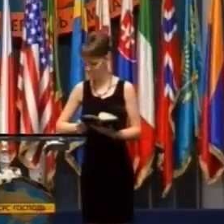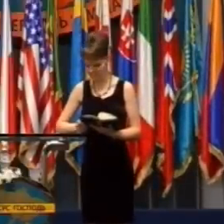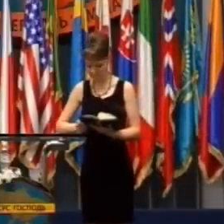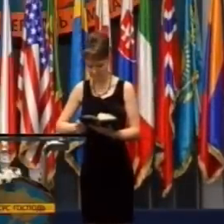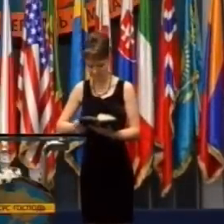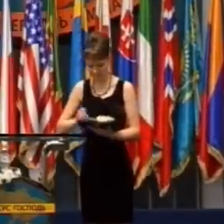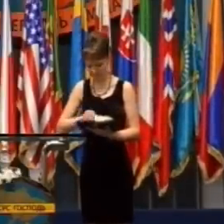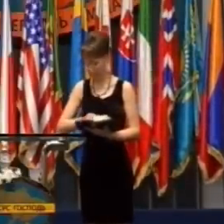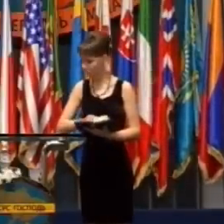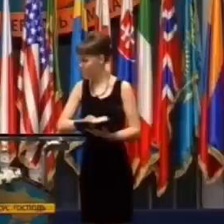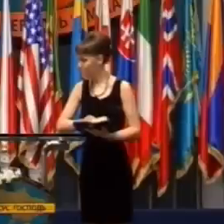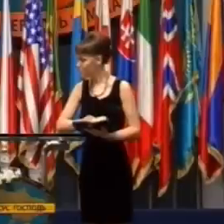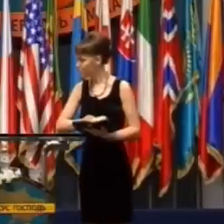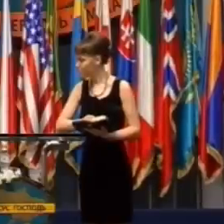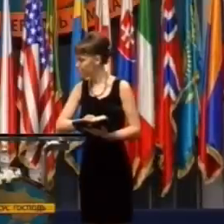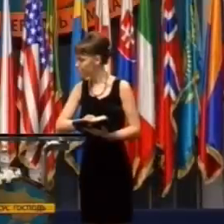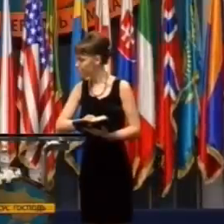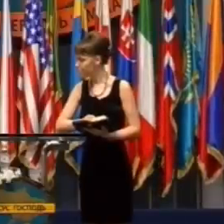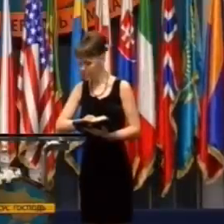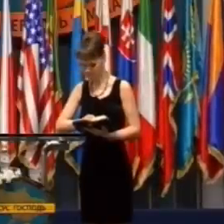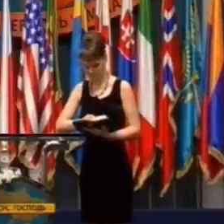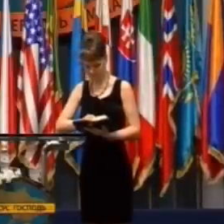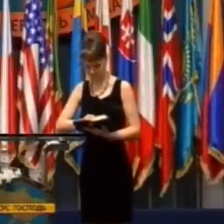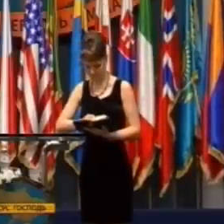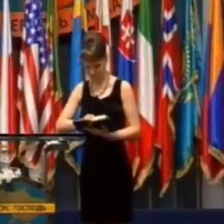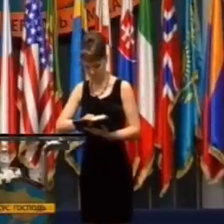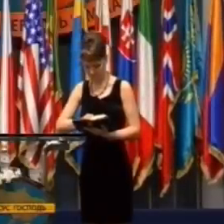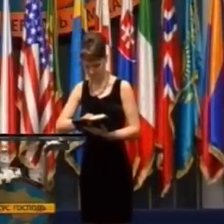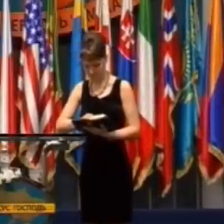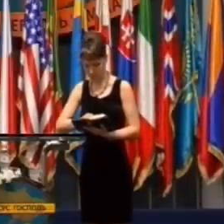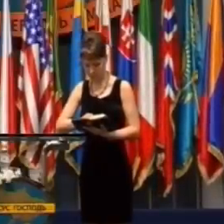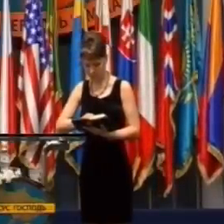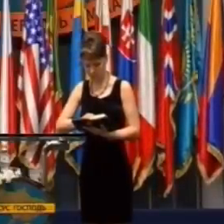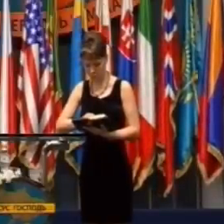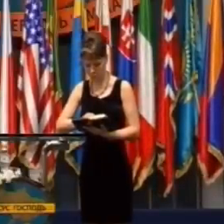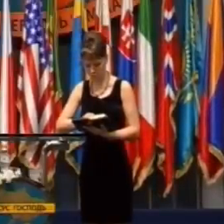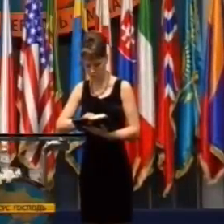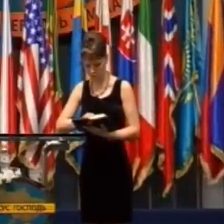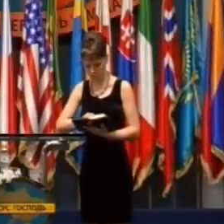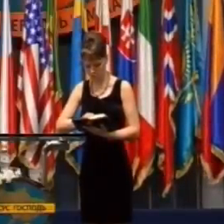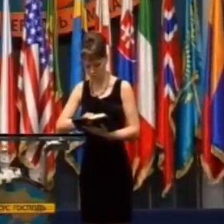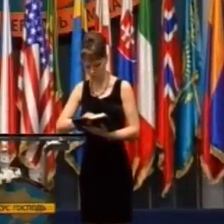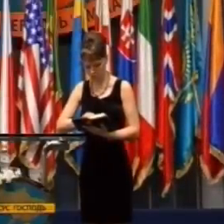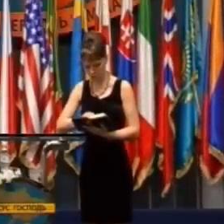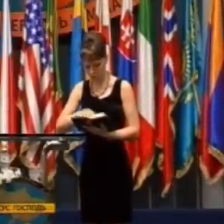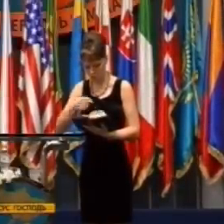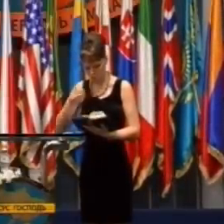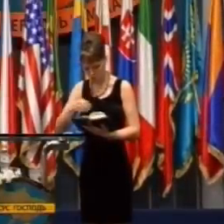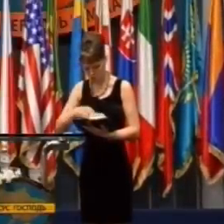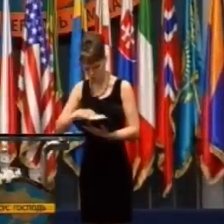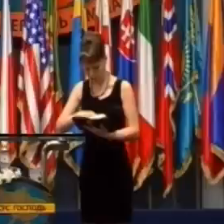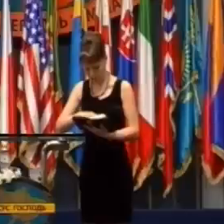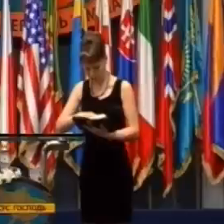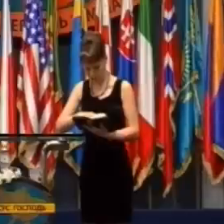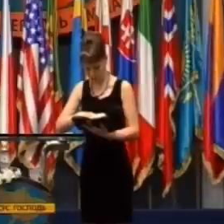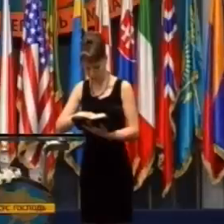Tu sa hovorí tomu, ktorý je schopný, ktorý môže.